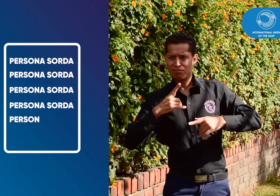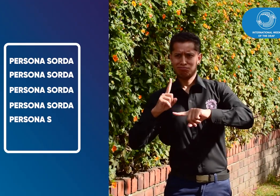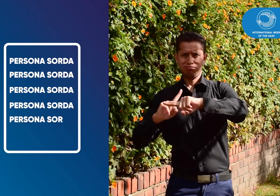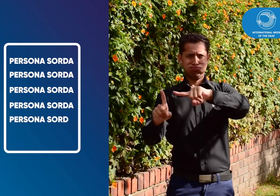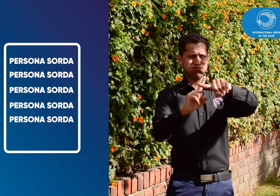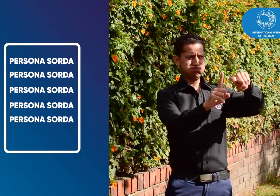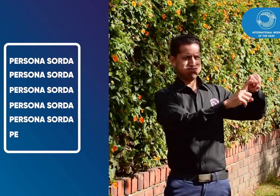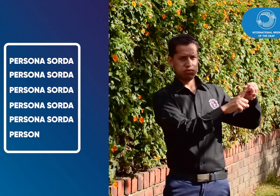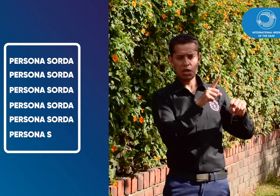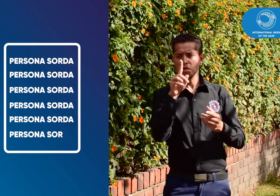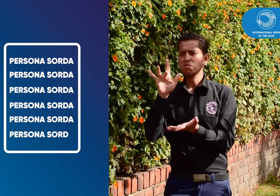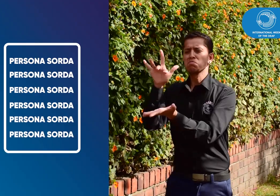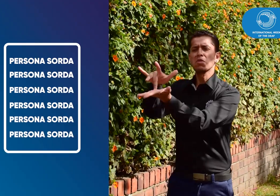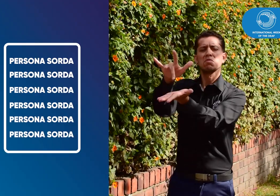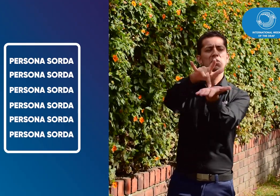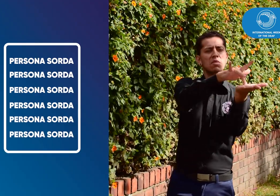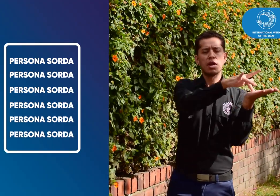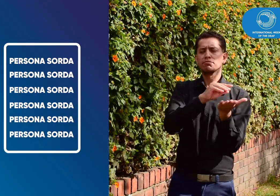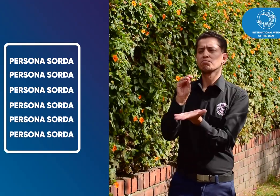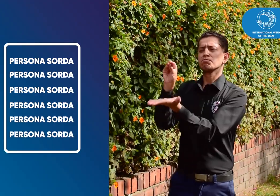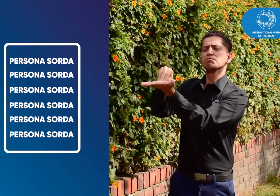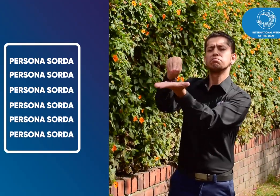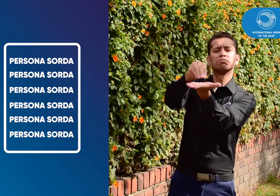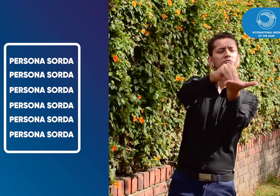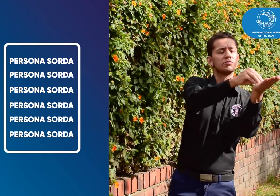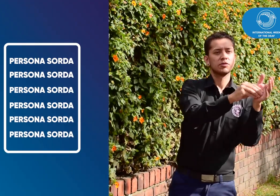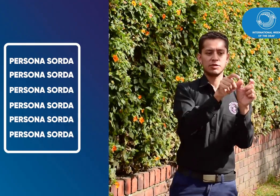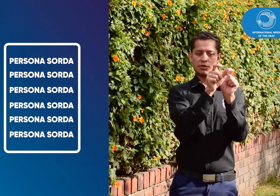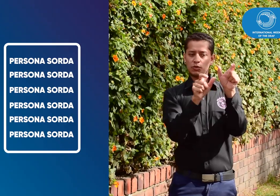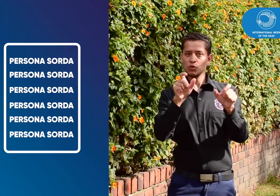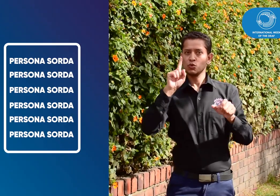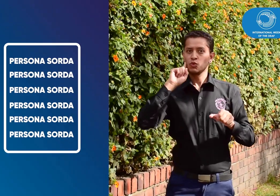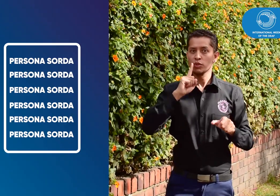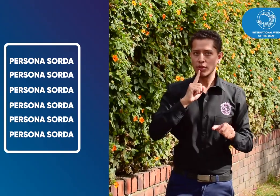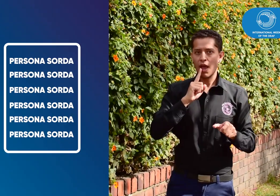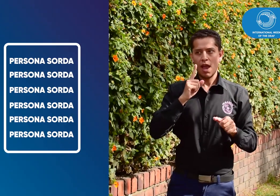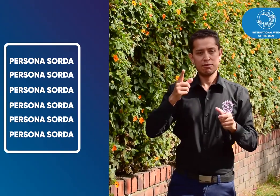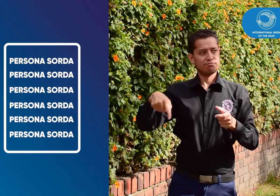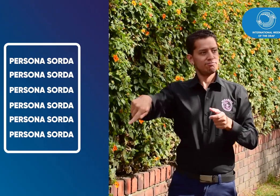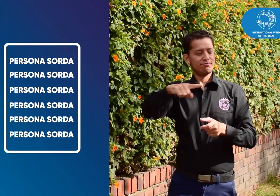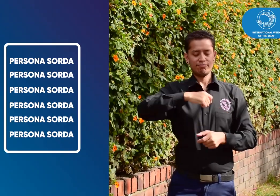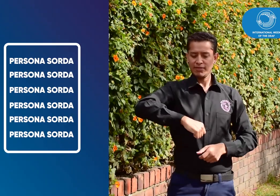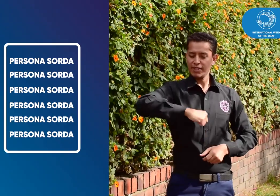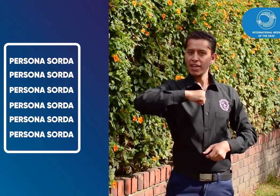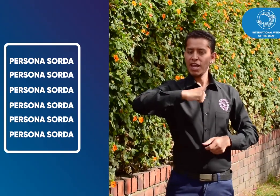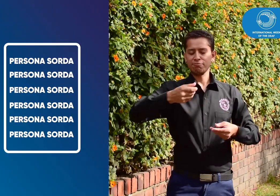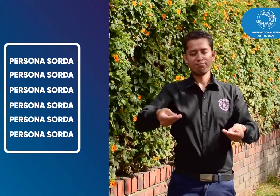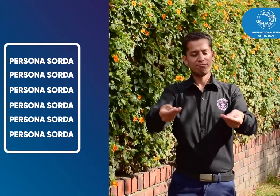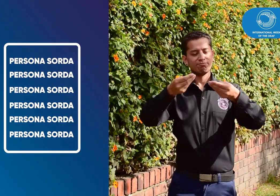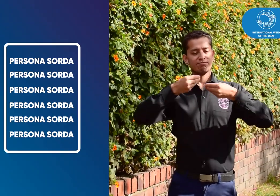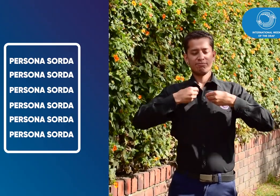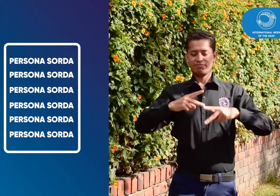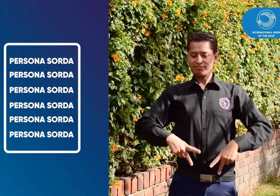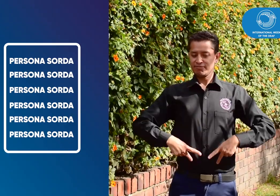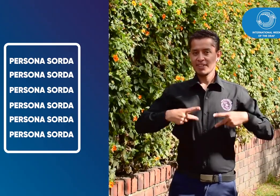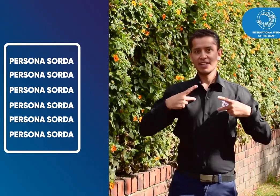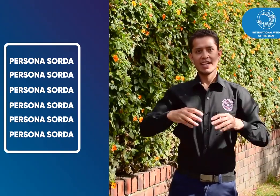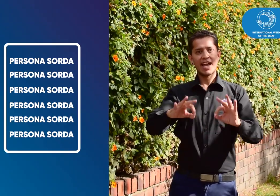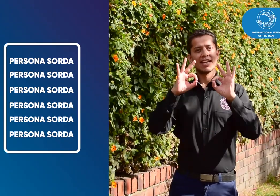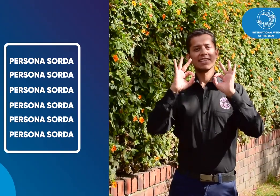salud y todos los otros. Así, las personas sordas podrán ejercer sus derechos y aportará a su